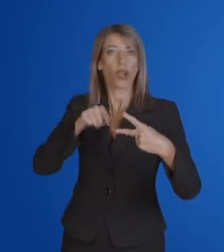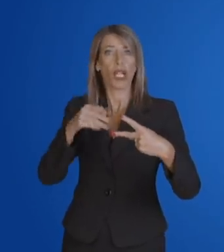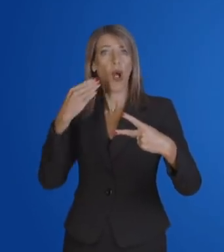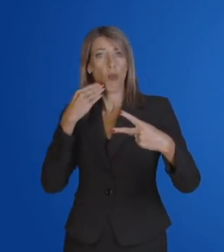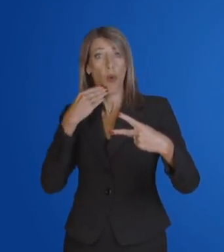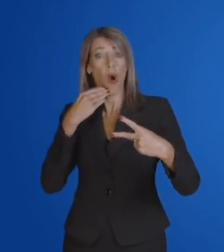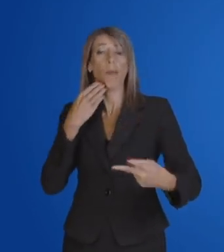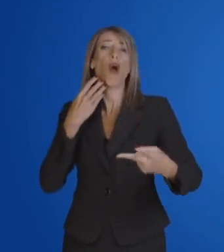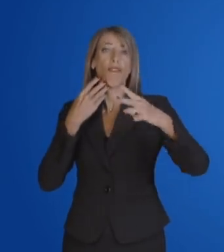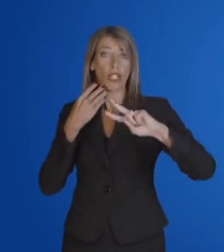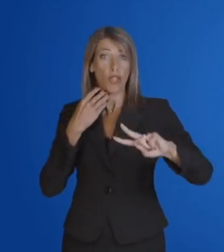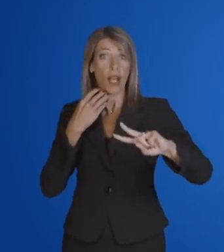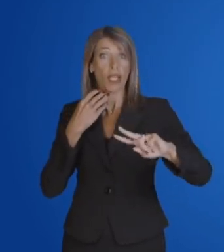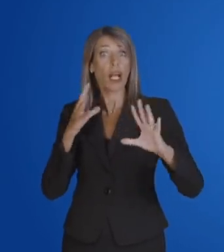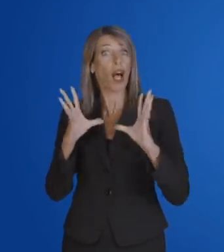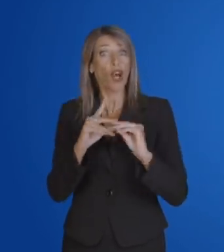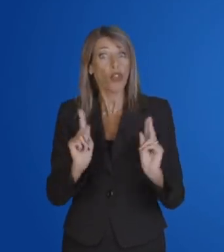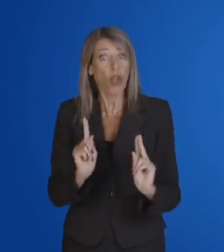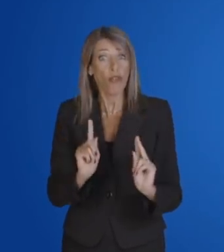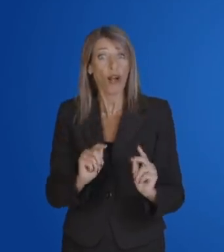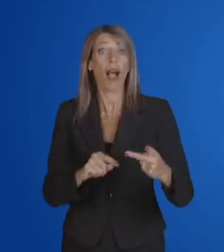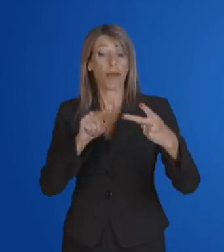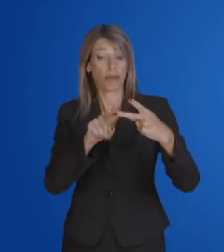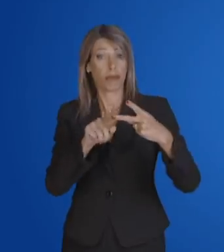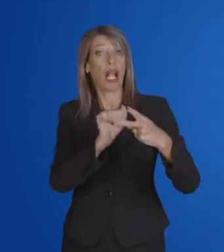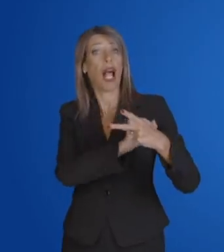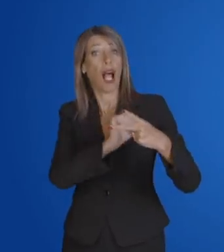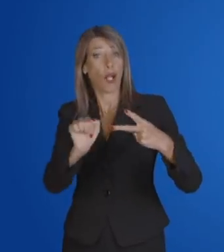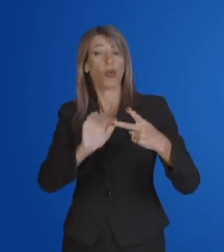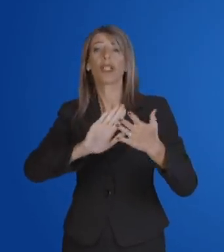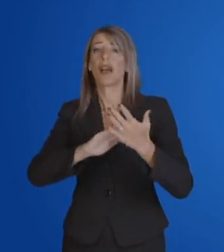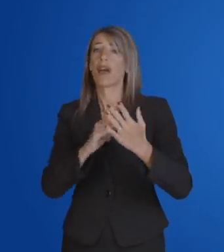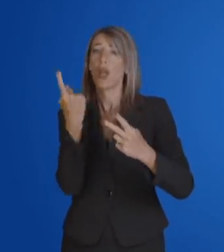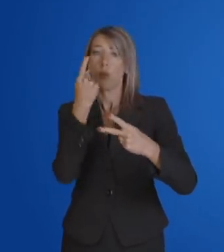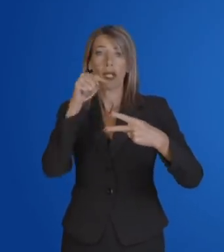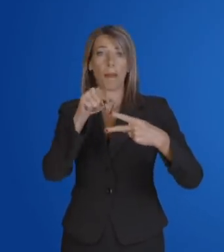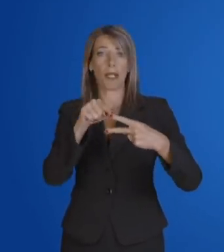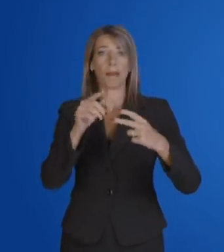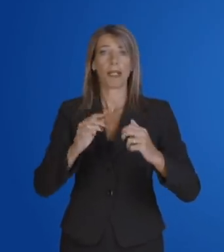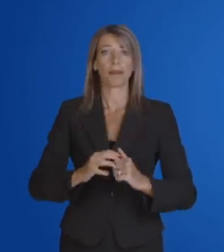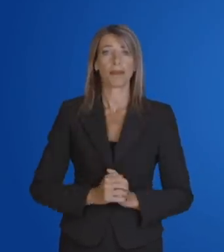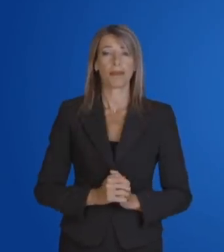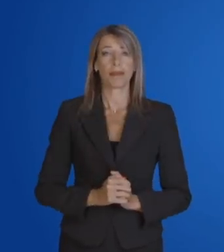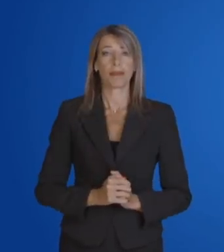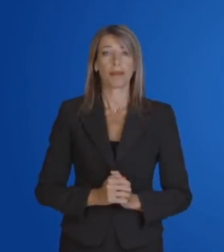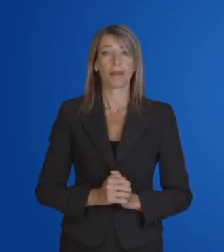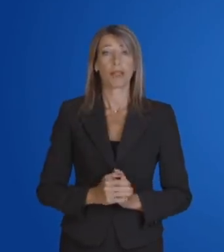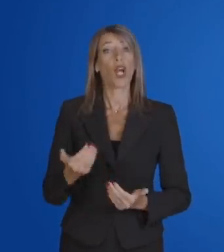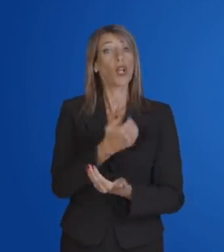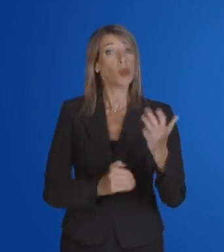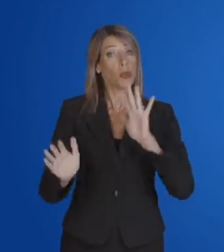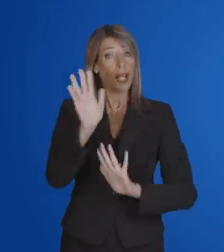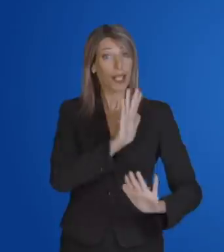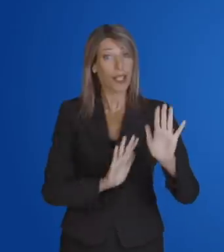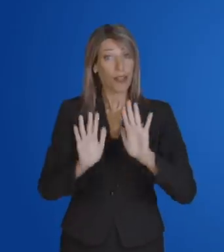una donna e per un uomo o viceversa. In caso contrario la seconda preferenza è annullata e resta valida solo la prima. Tutte